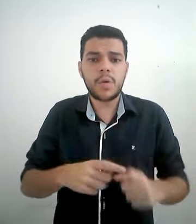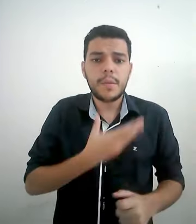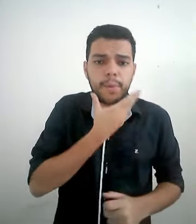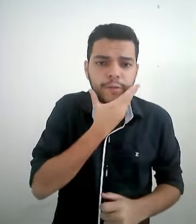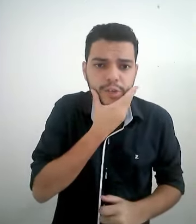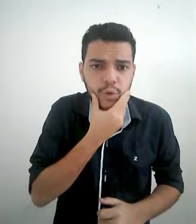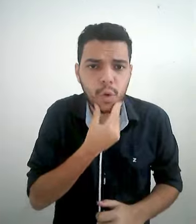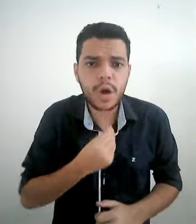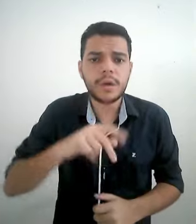professor,